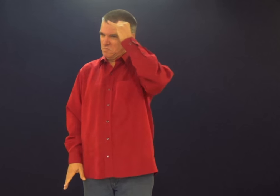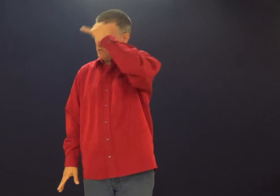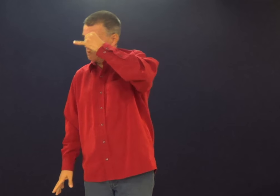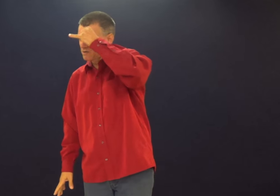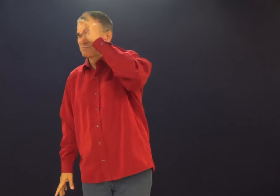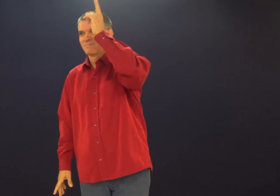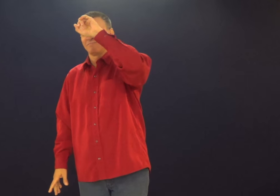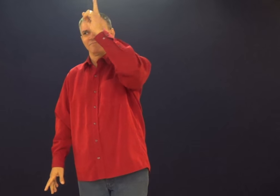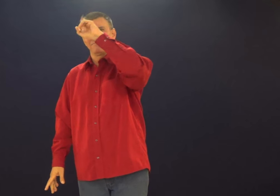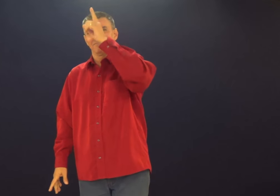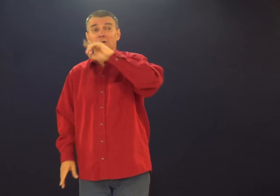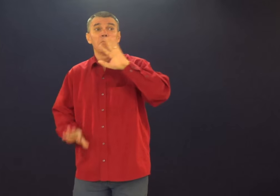O diabo não é bom, não.